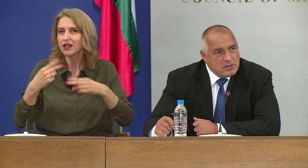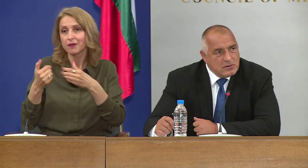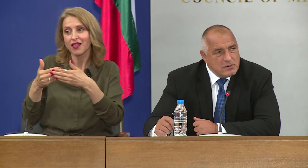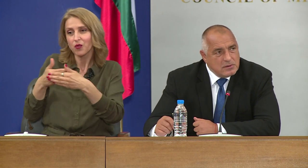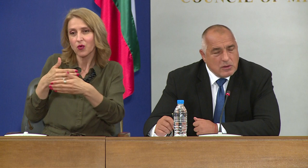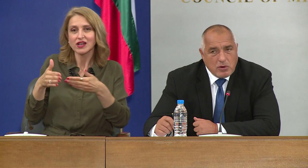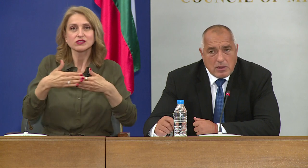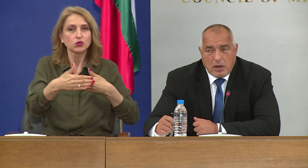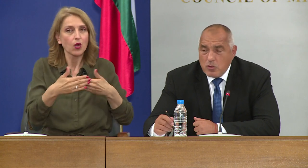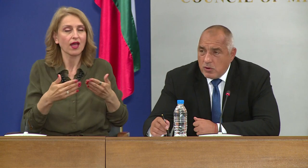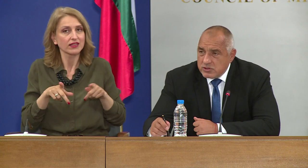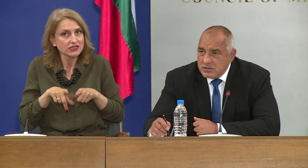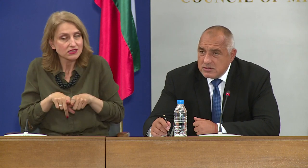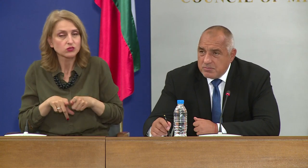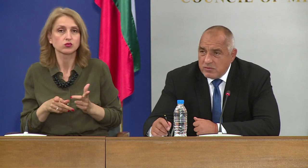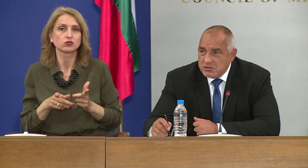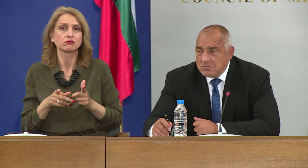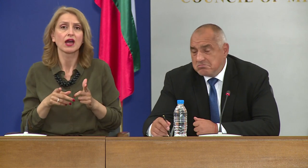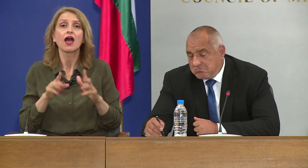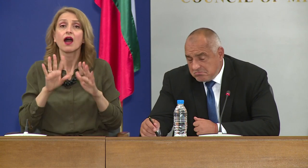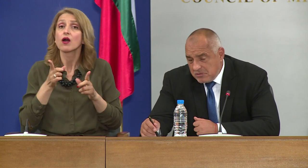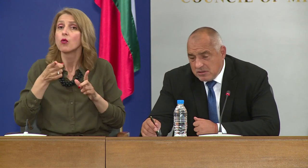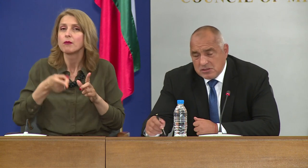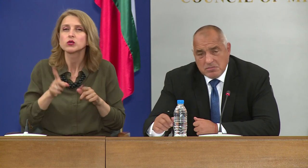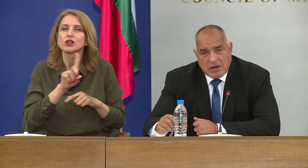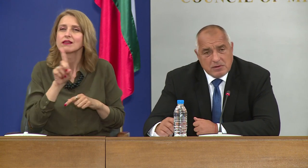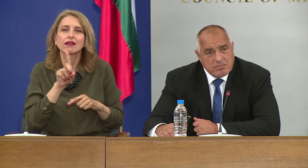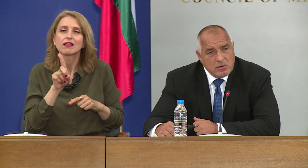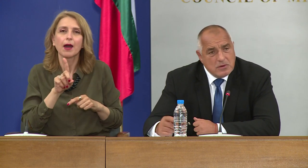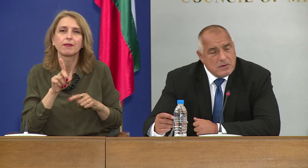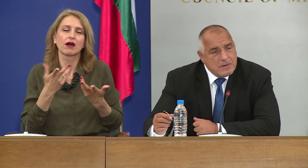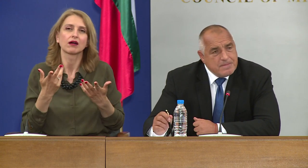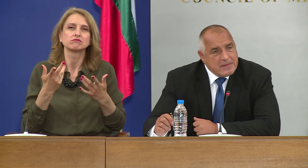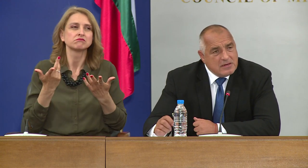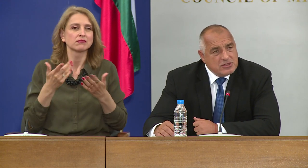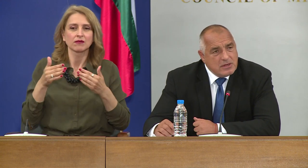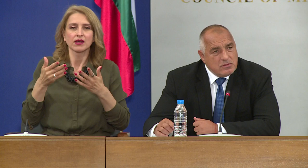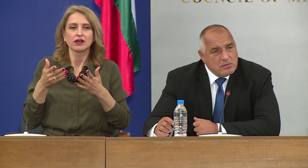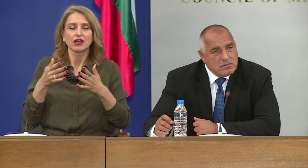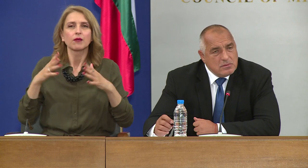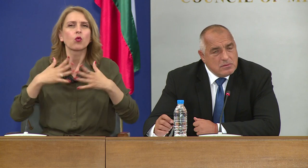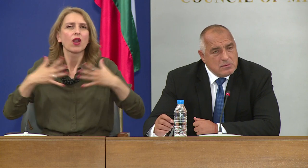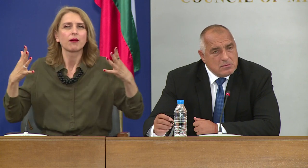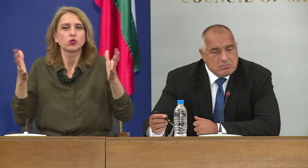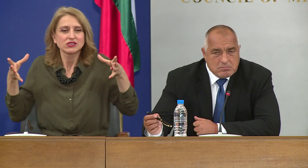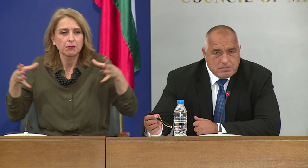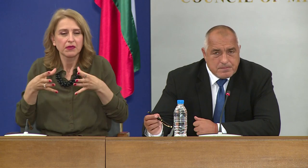повече събиране на хора. Ако може да не се провеждат или да се направят по-разширено,